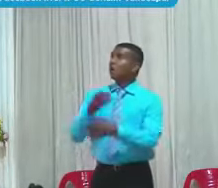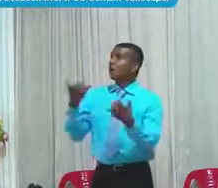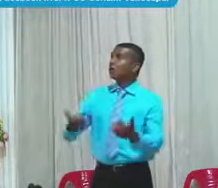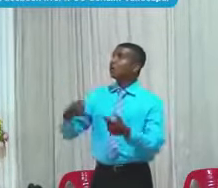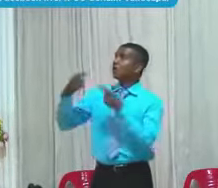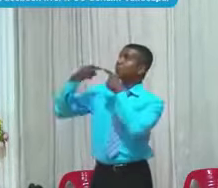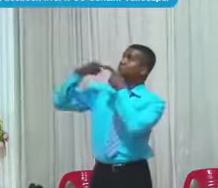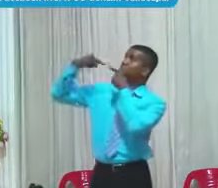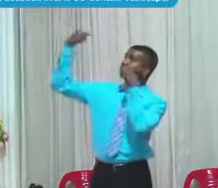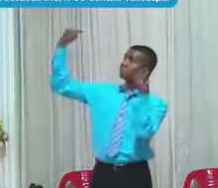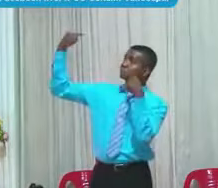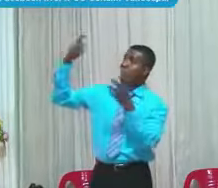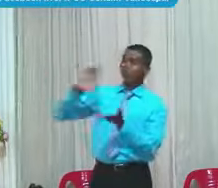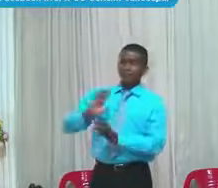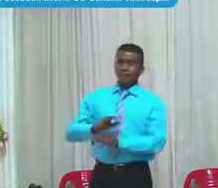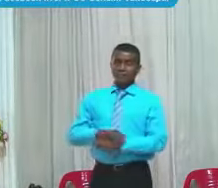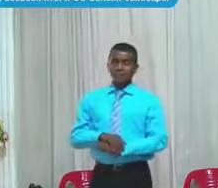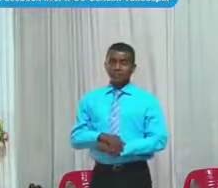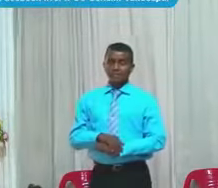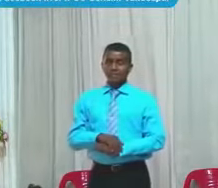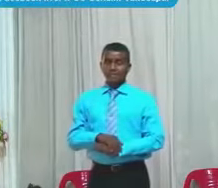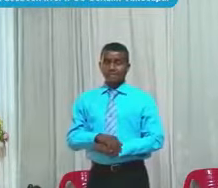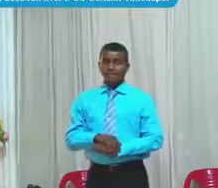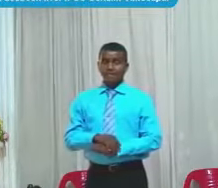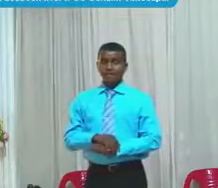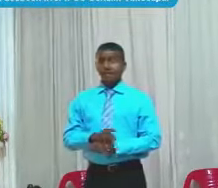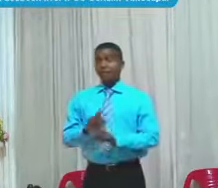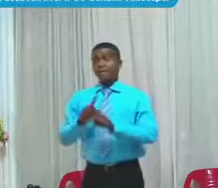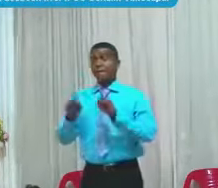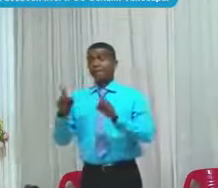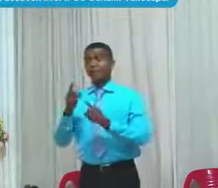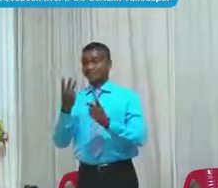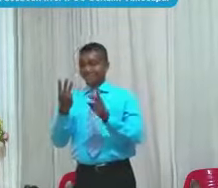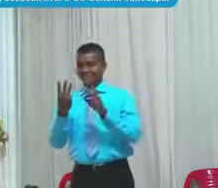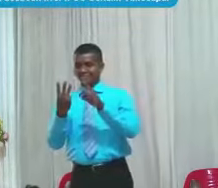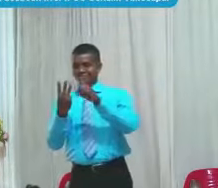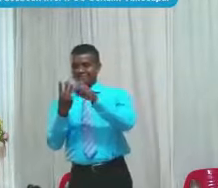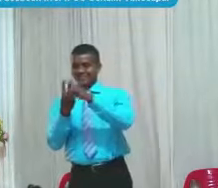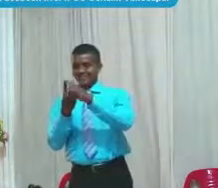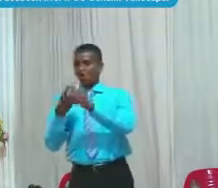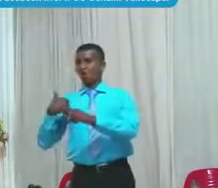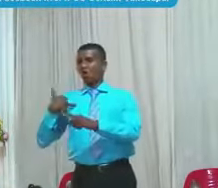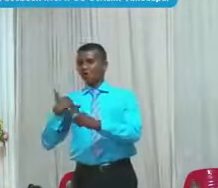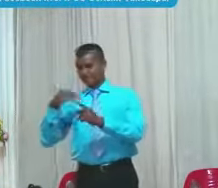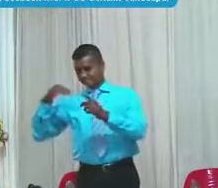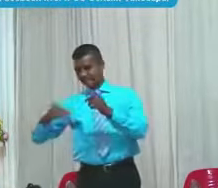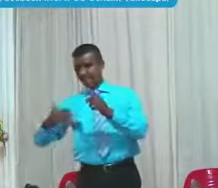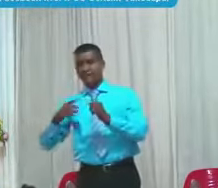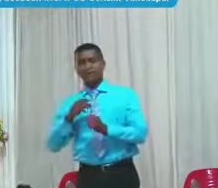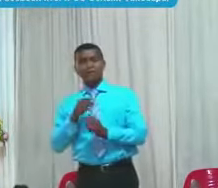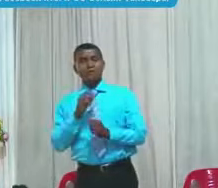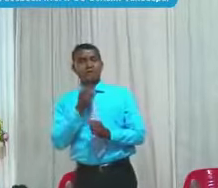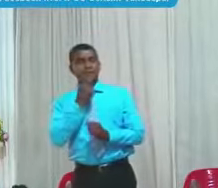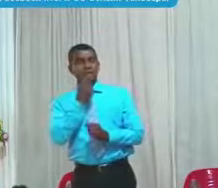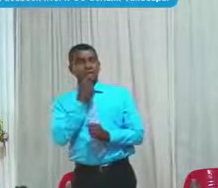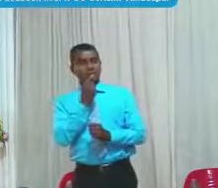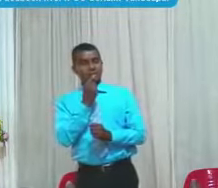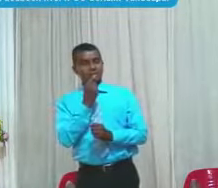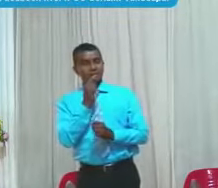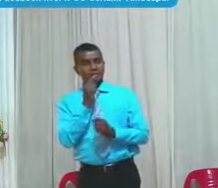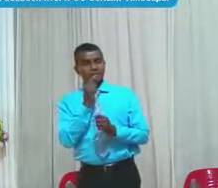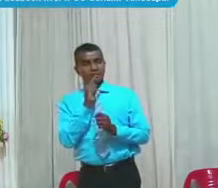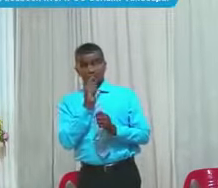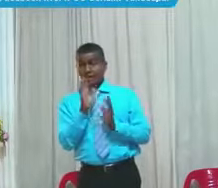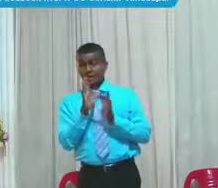Y entonces uno De los amigos El más joven Dice la Biblia Que él dijo Yo no hablaba nada